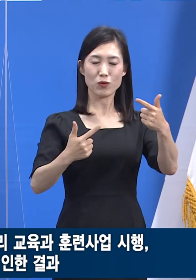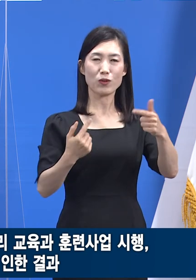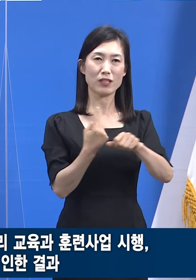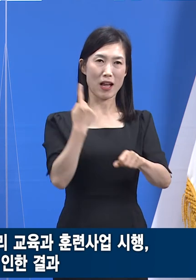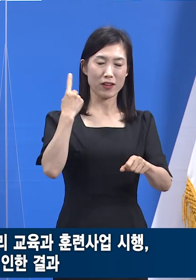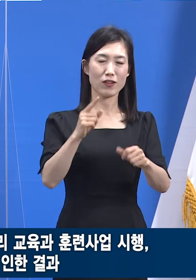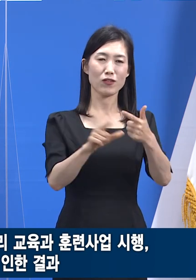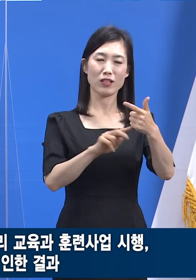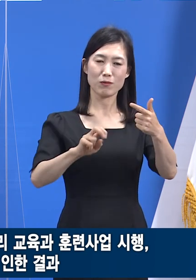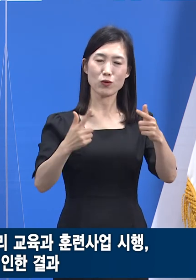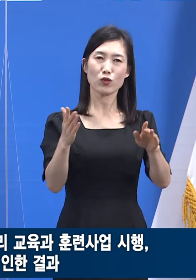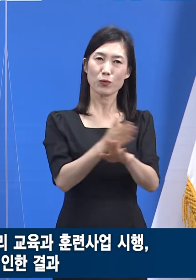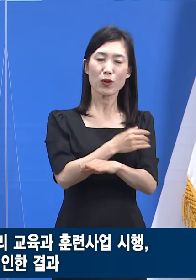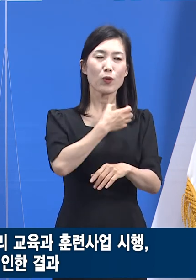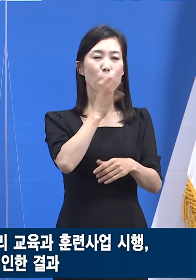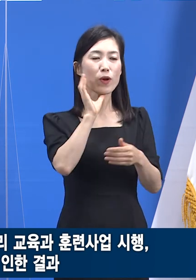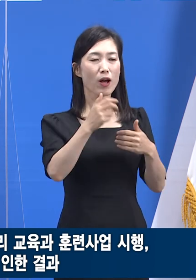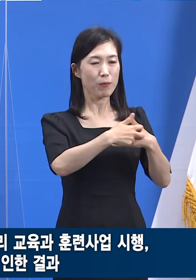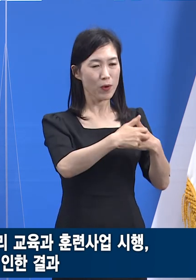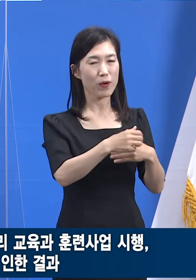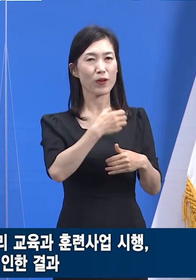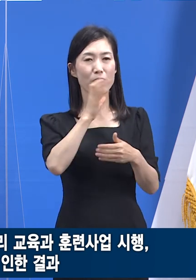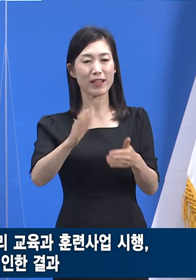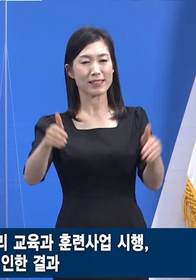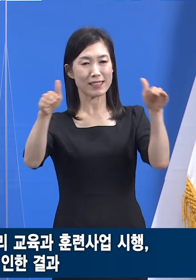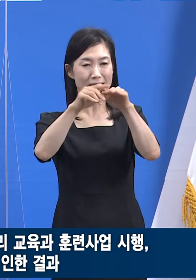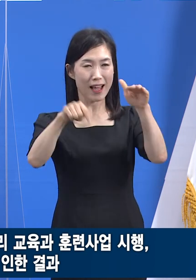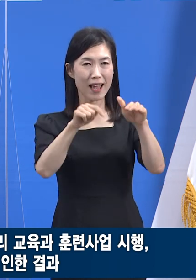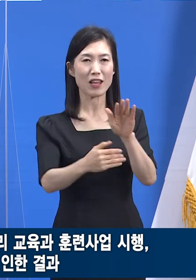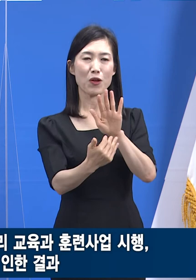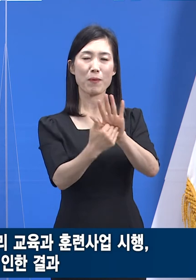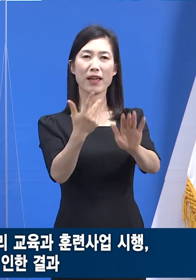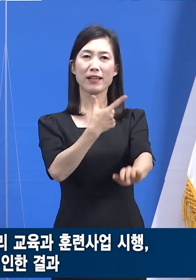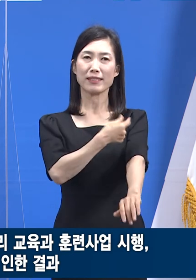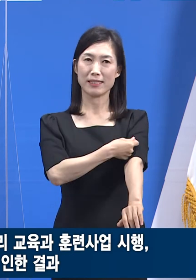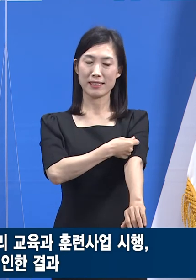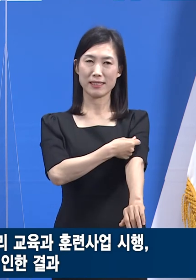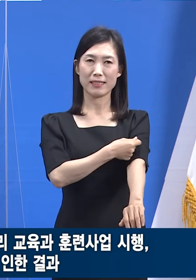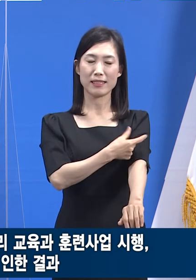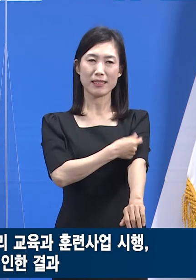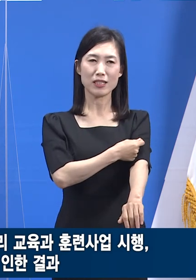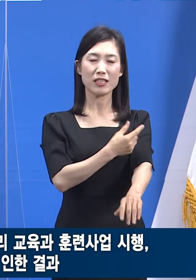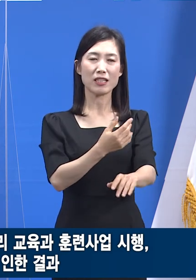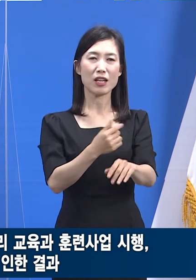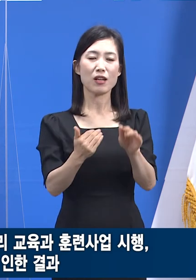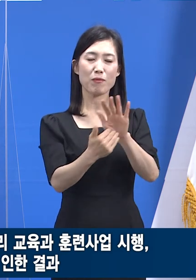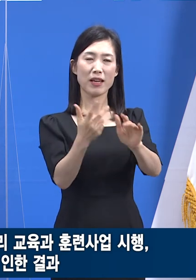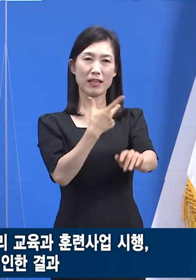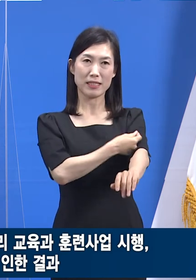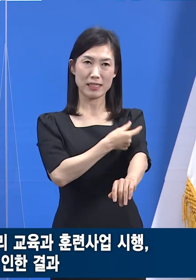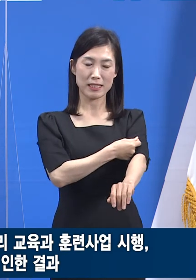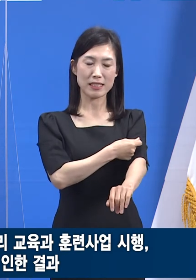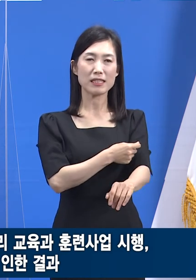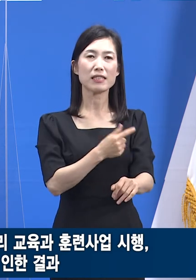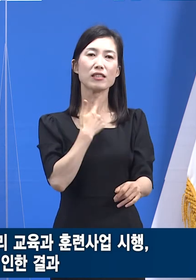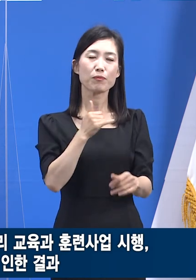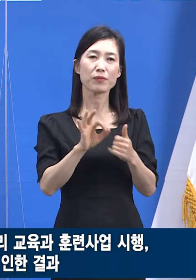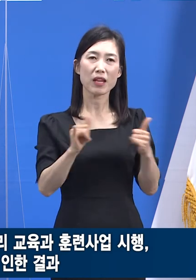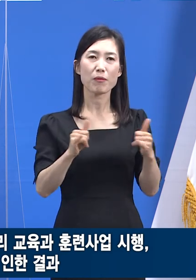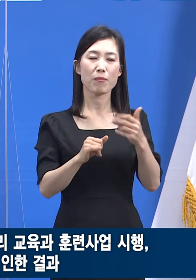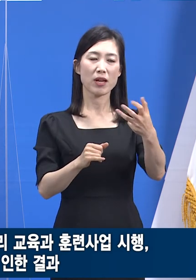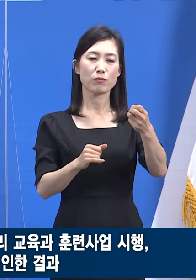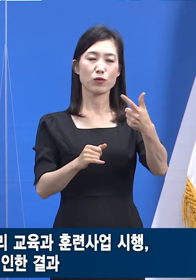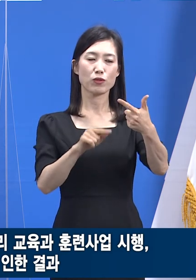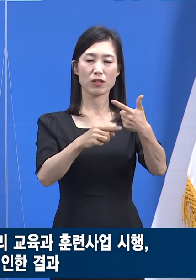요양병원과 요양시설에서의 예방 백신 접종률은 누적 83